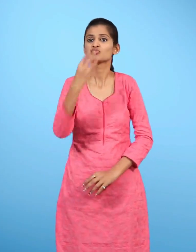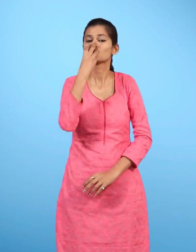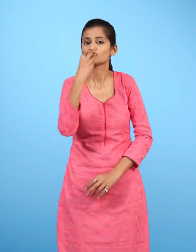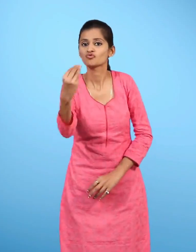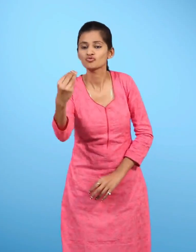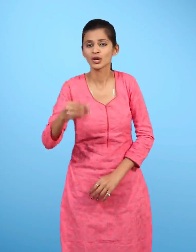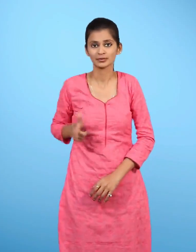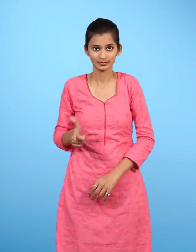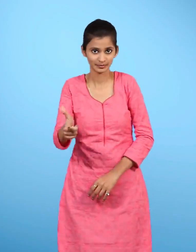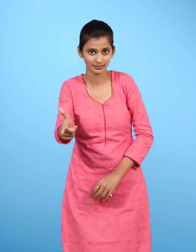छुचूंदर